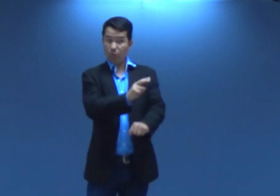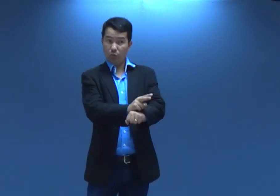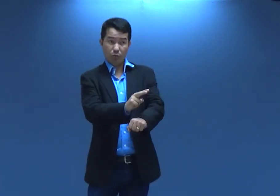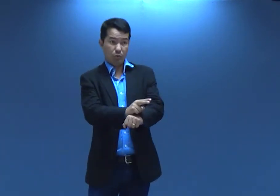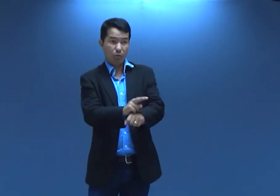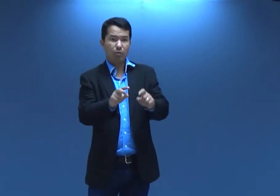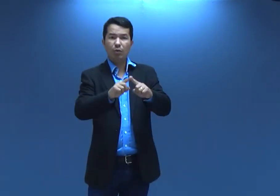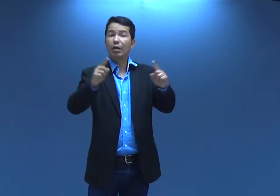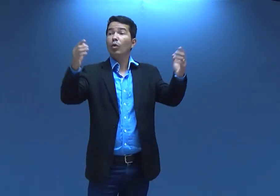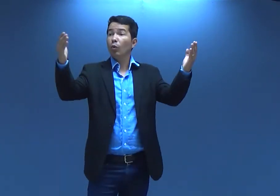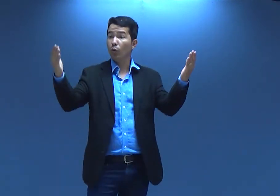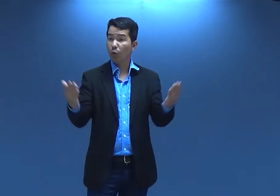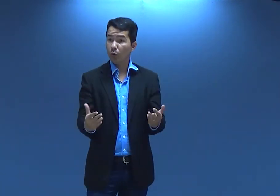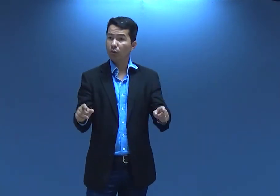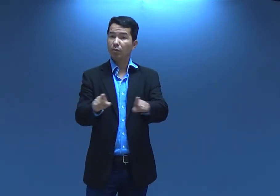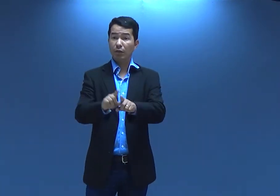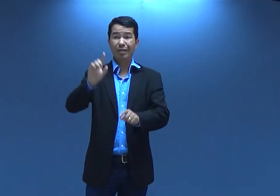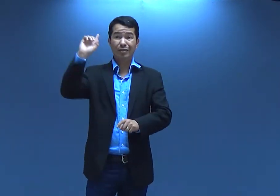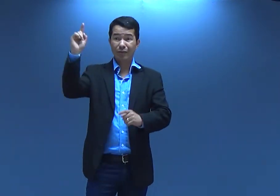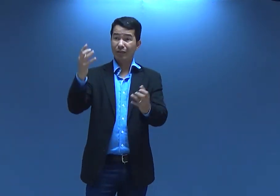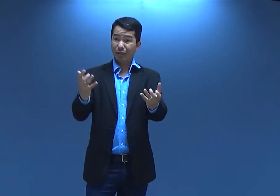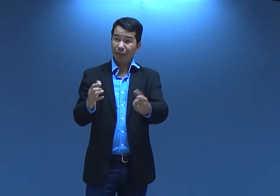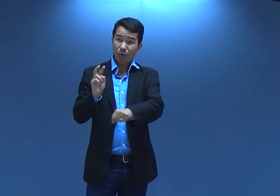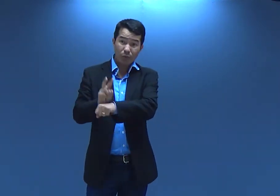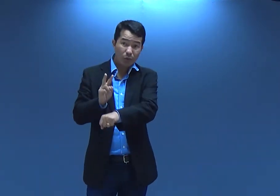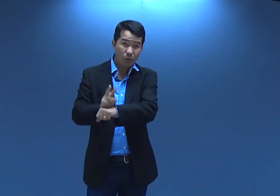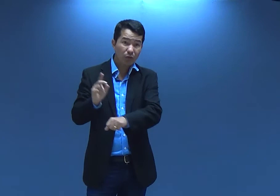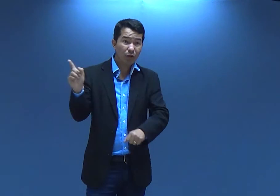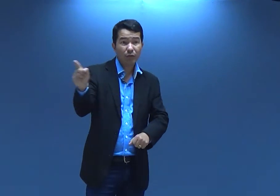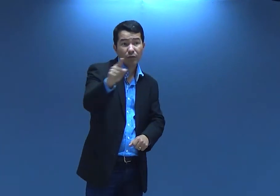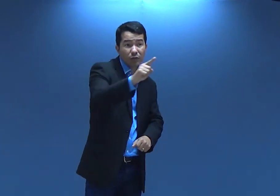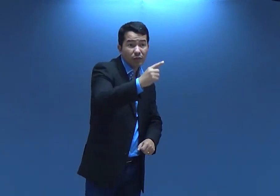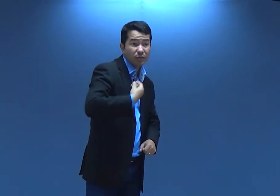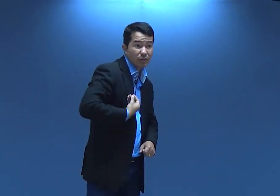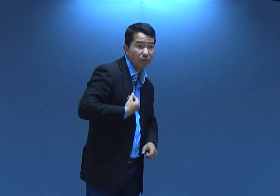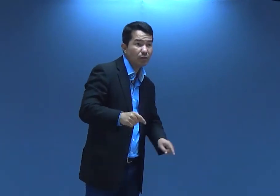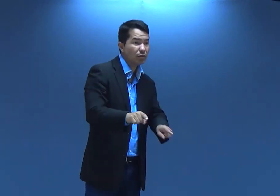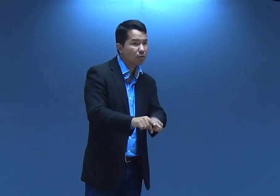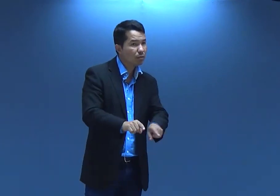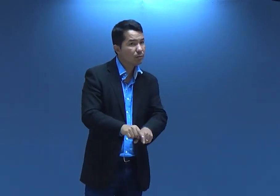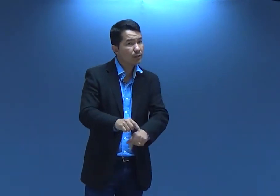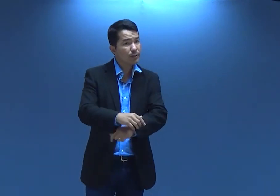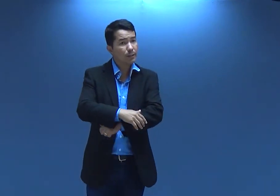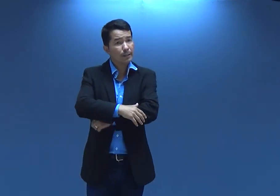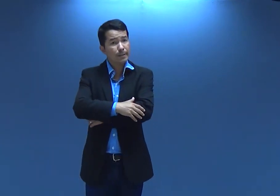Deus cuidou de Maria mas hoje Deus ele quer cuidar de você da sua vida